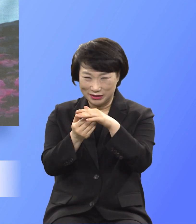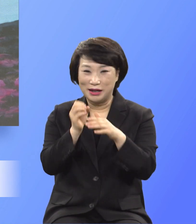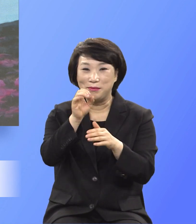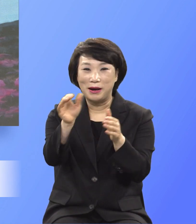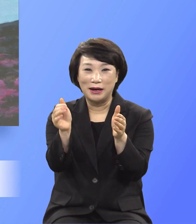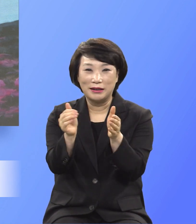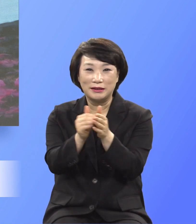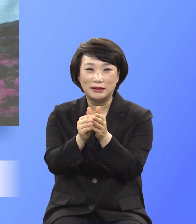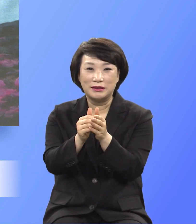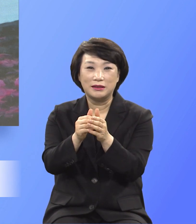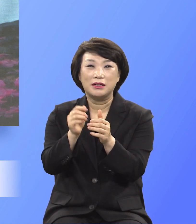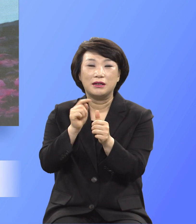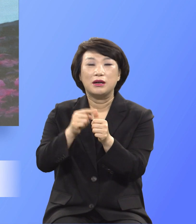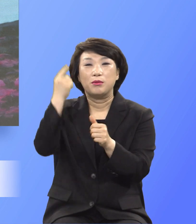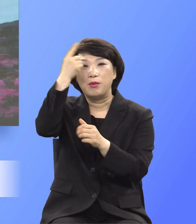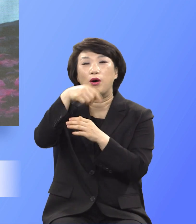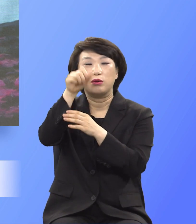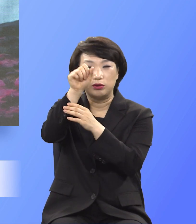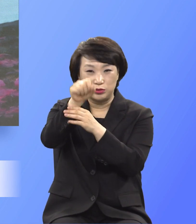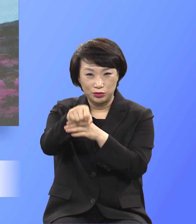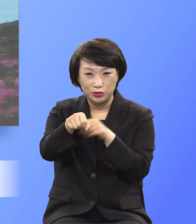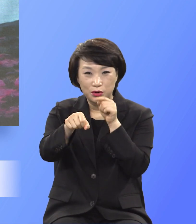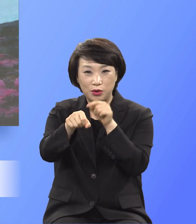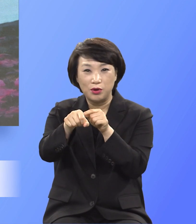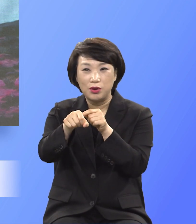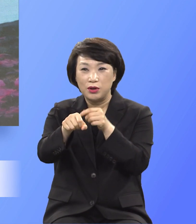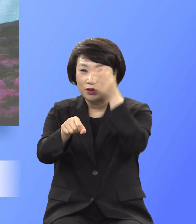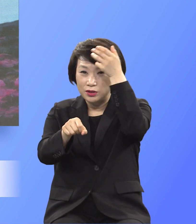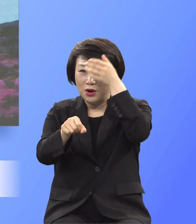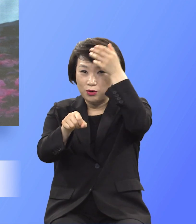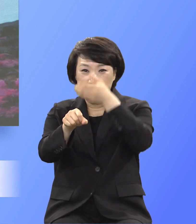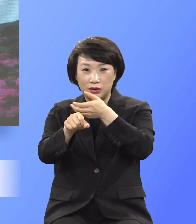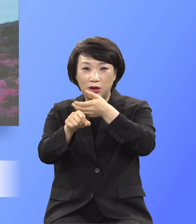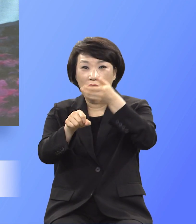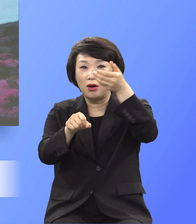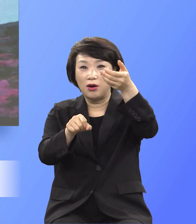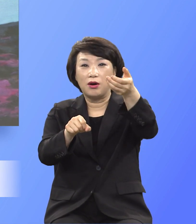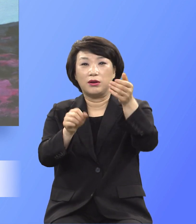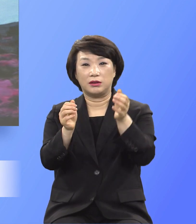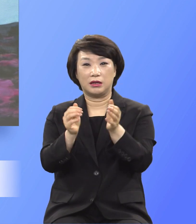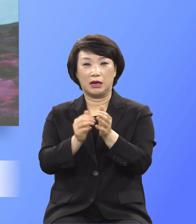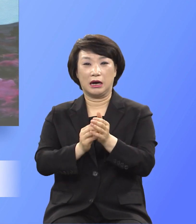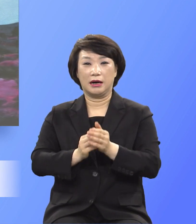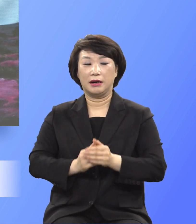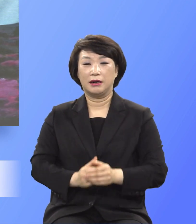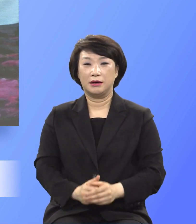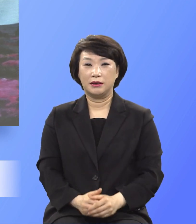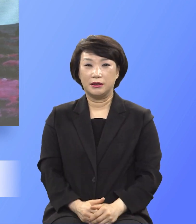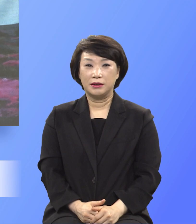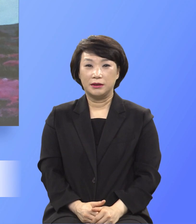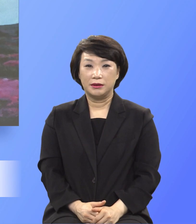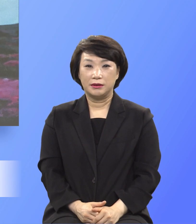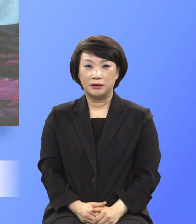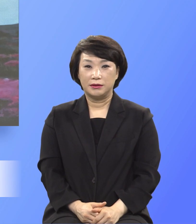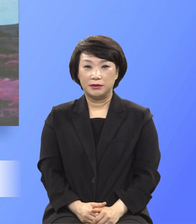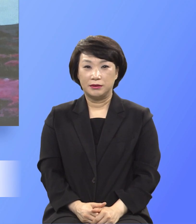머리를 숙이시고 영원히 돌아가시니라 그